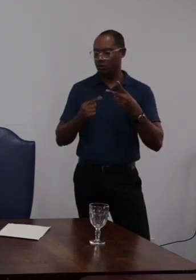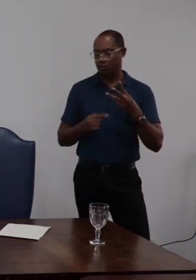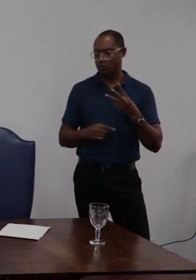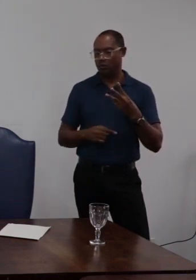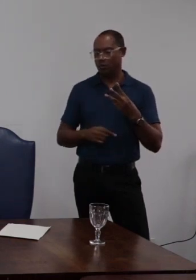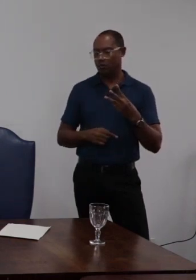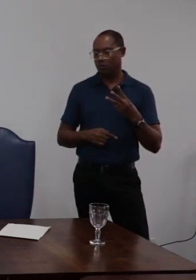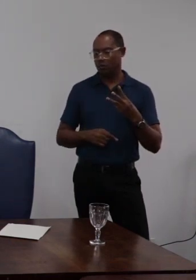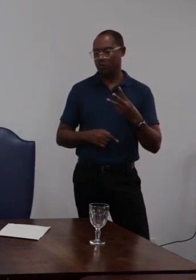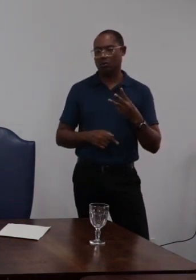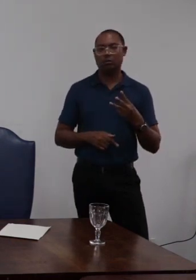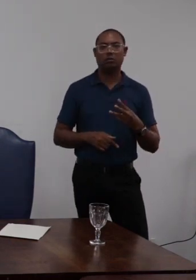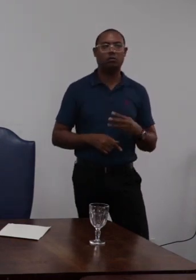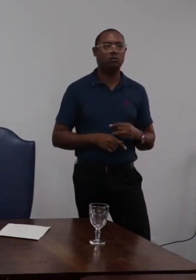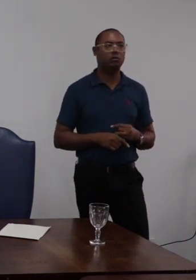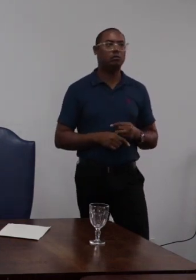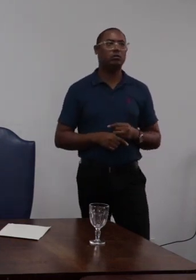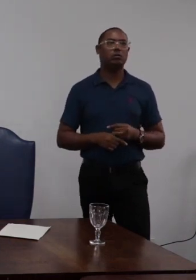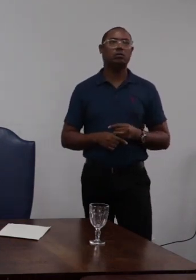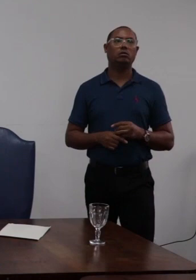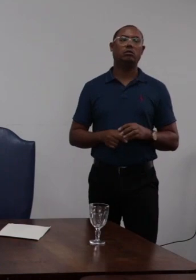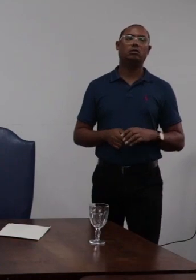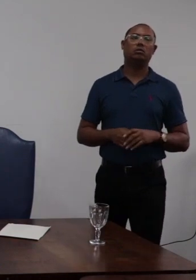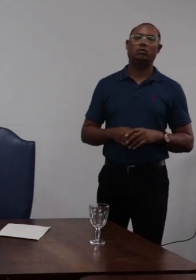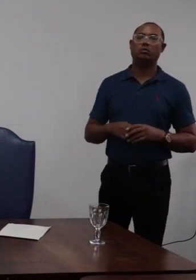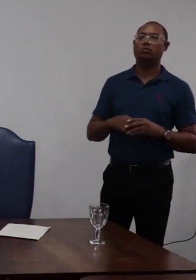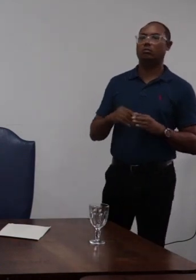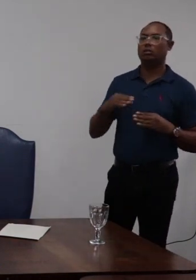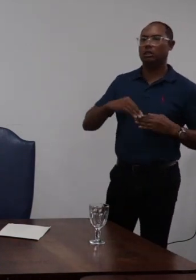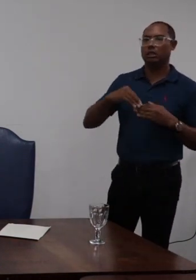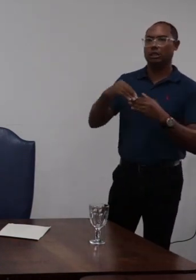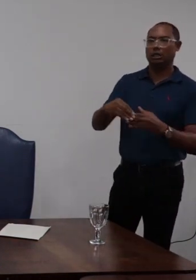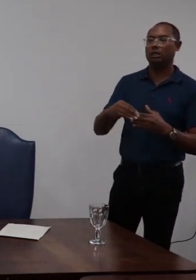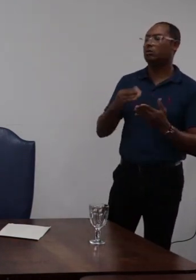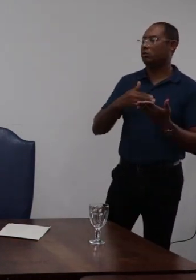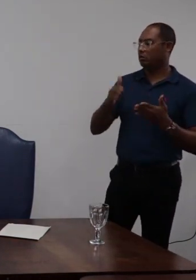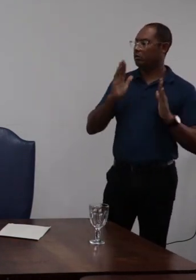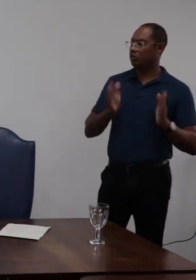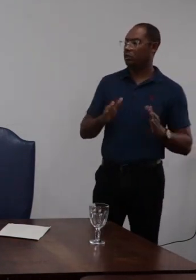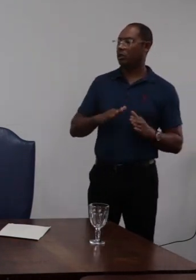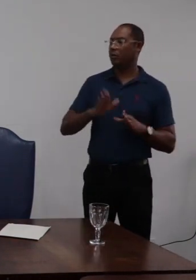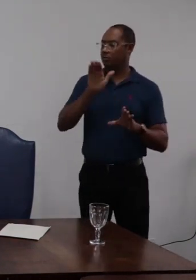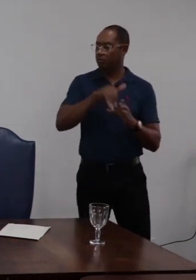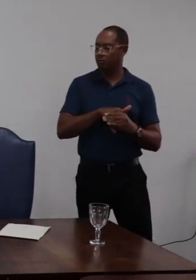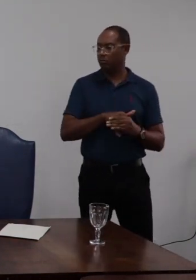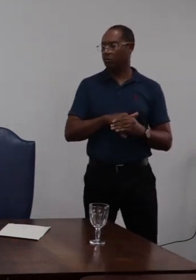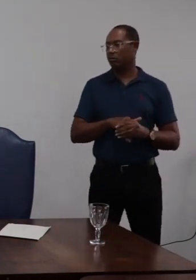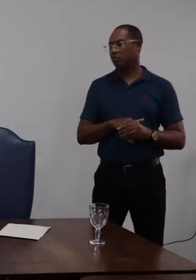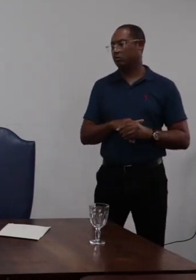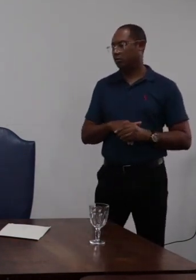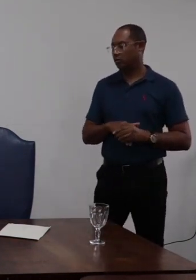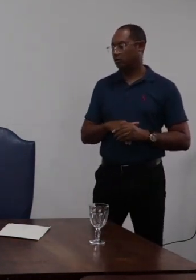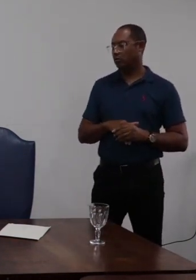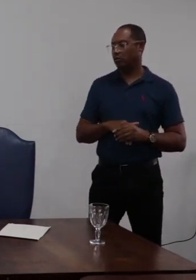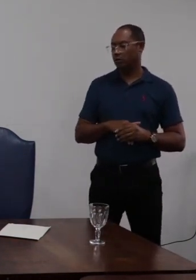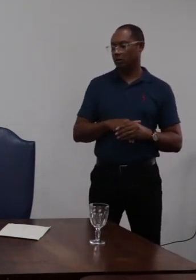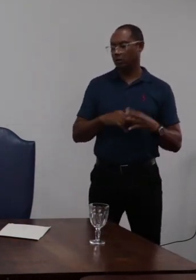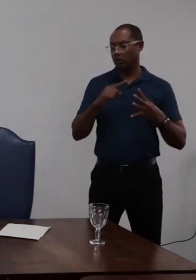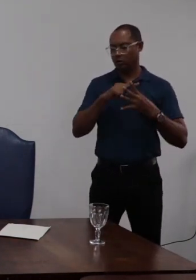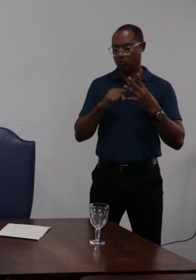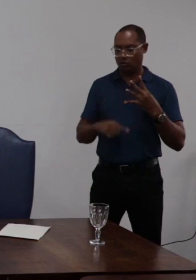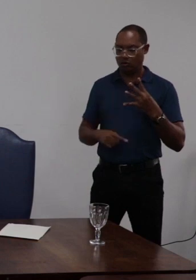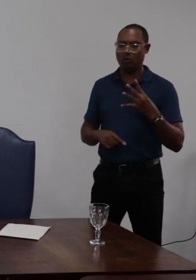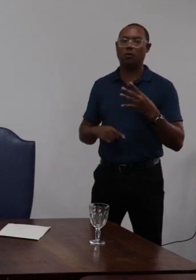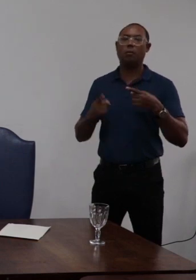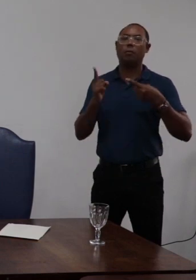três três três é um encaminhamento de votação mas com quatro opções aqui